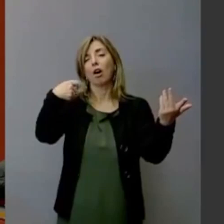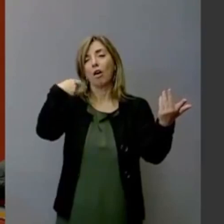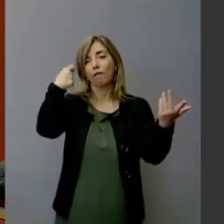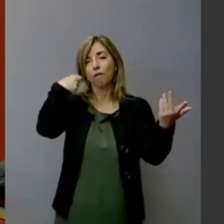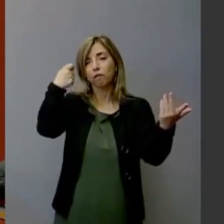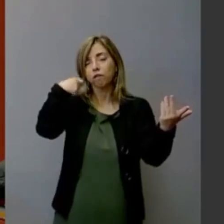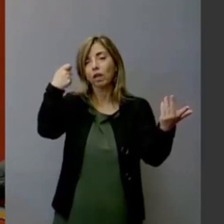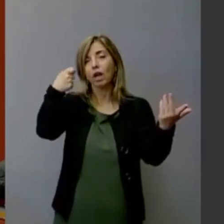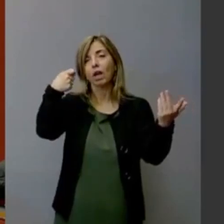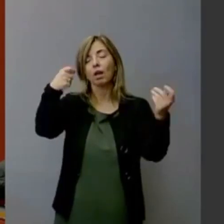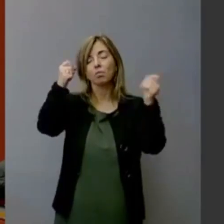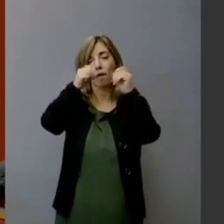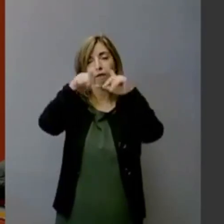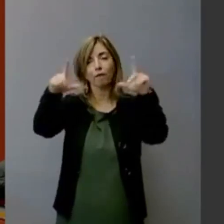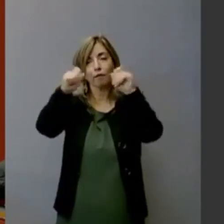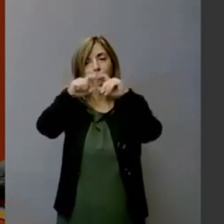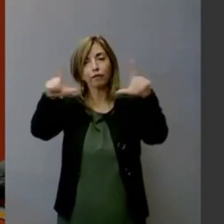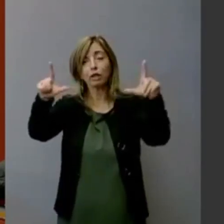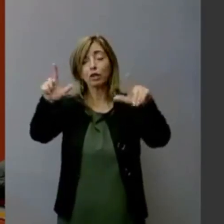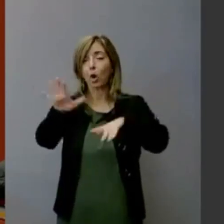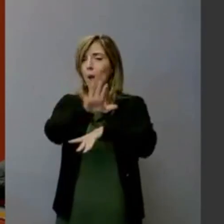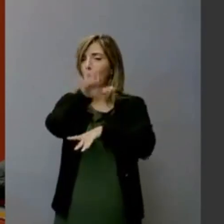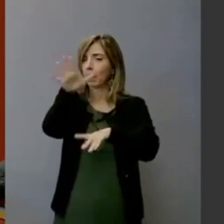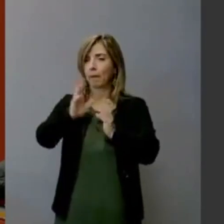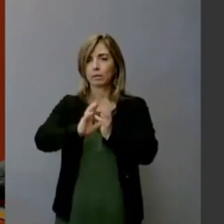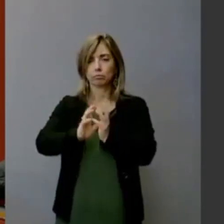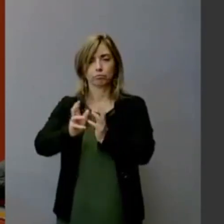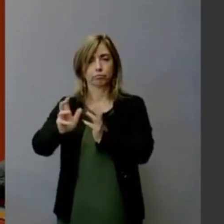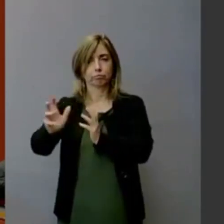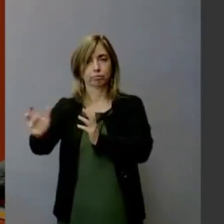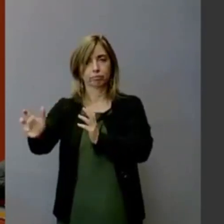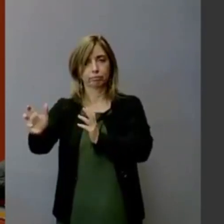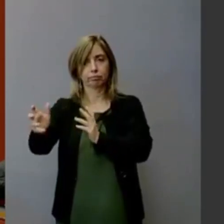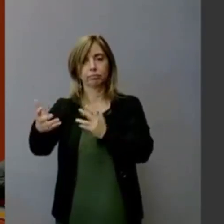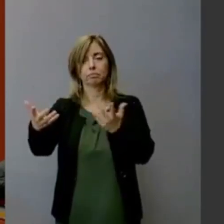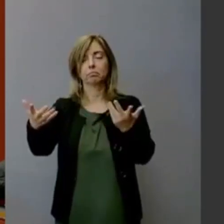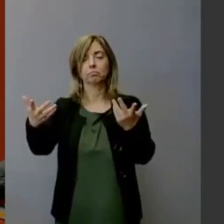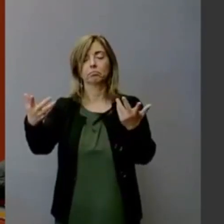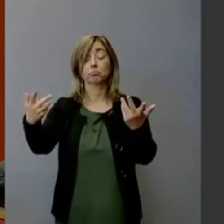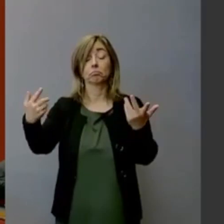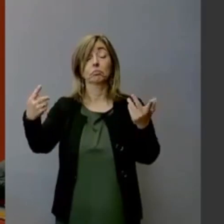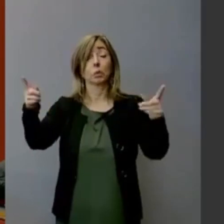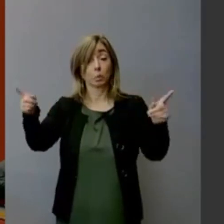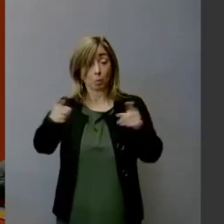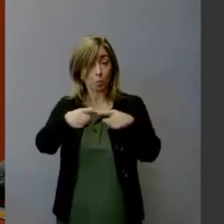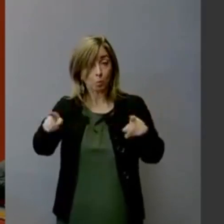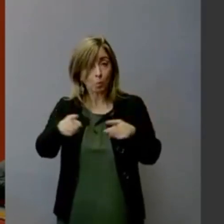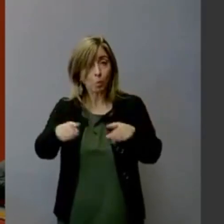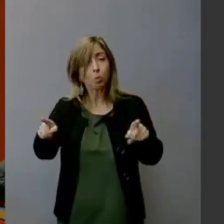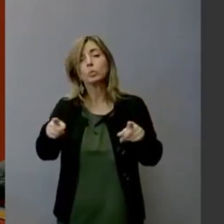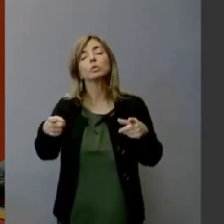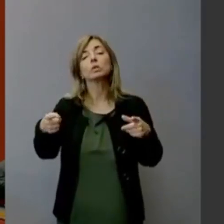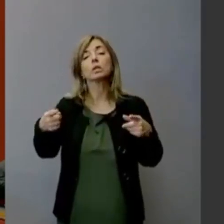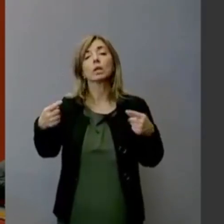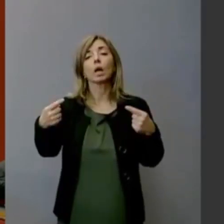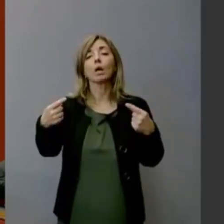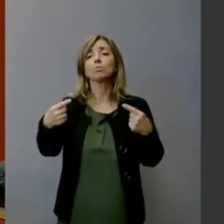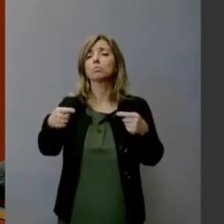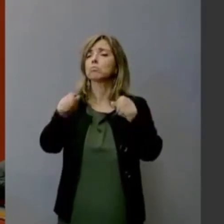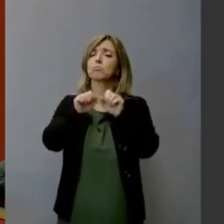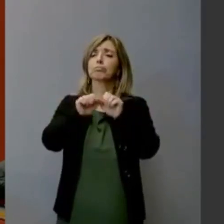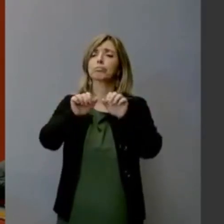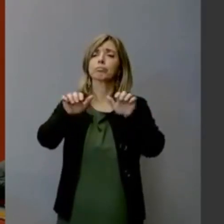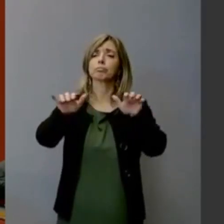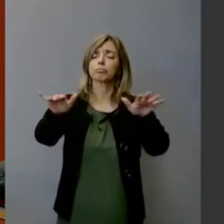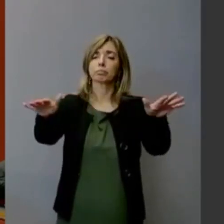attraverso mezzi di ogni tipo musica di ogni tipo e genere diffusa dovunque e